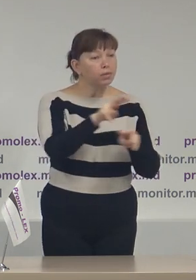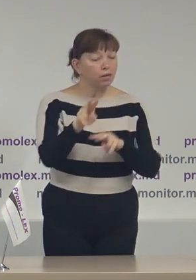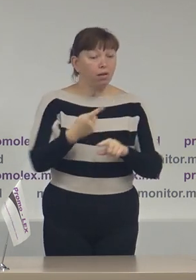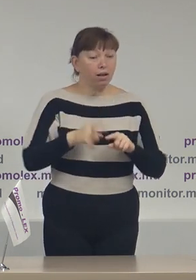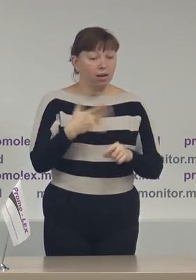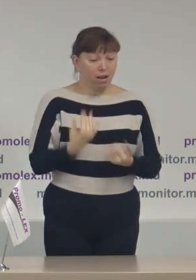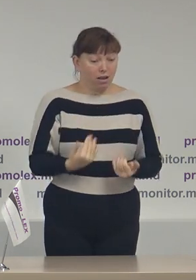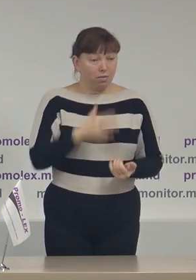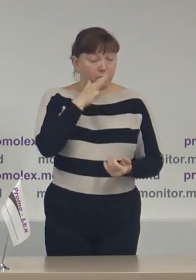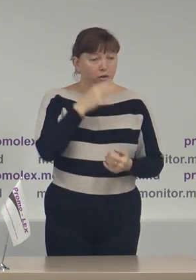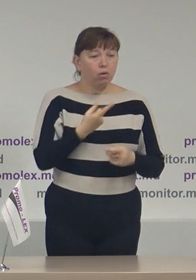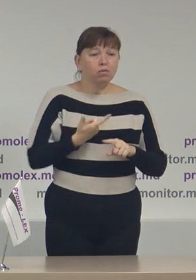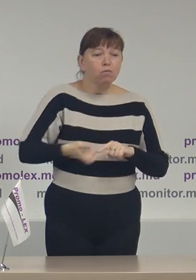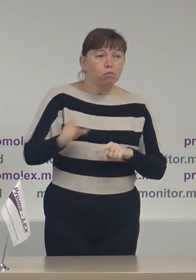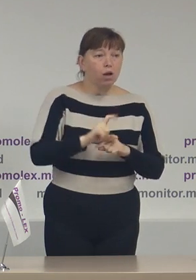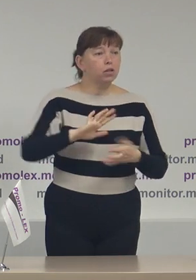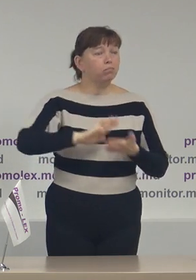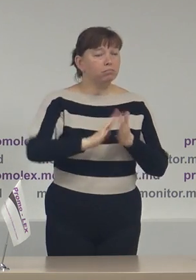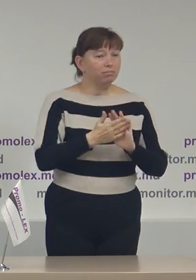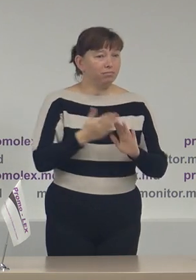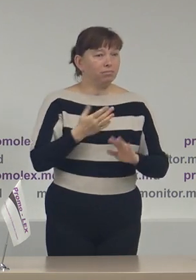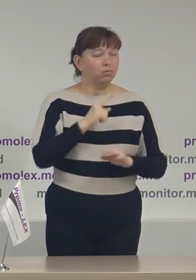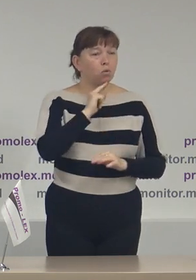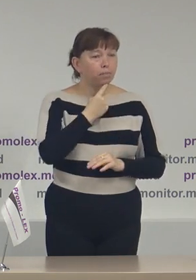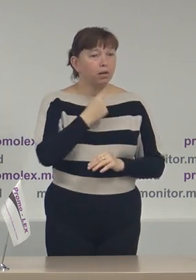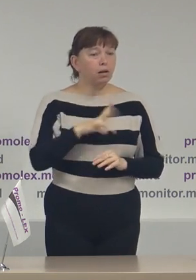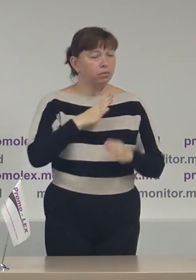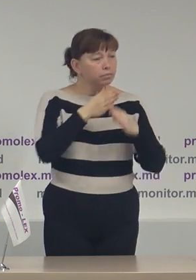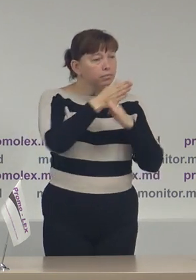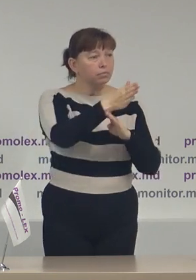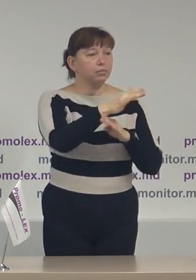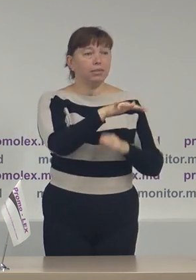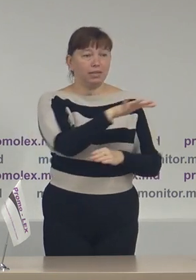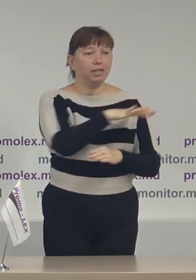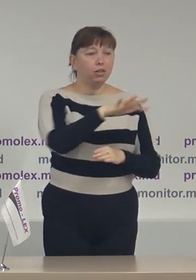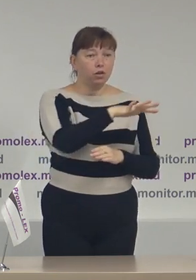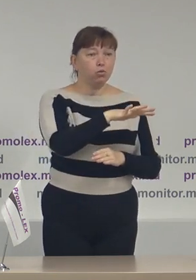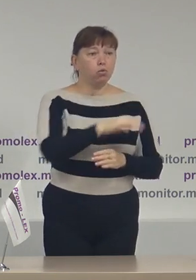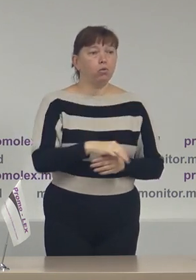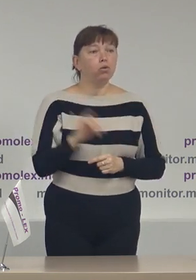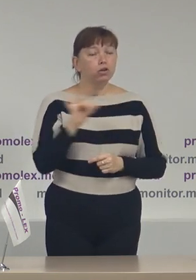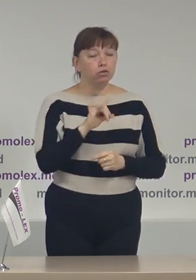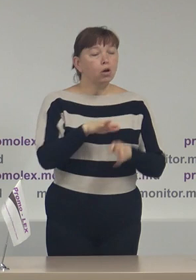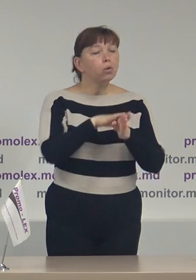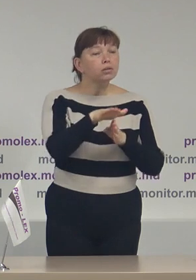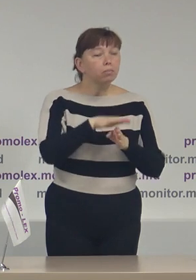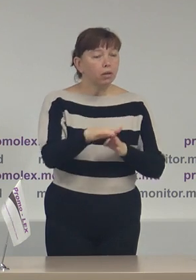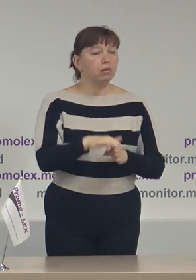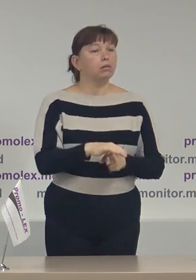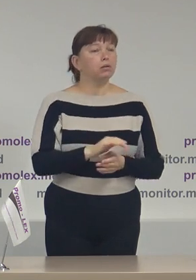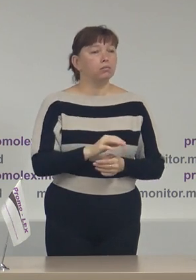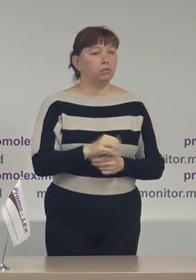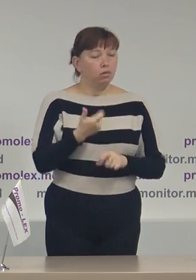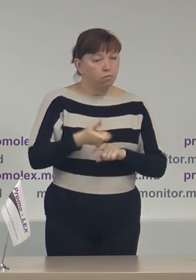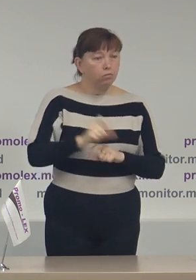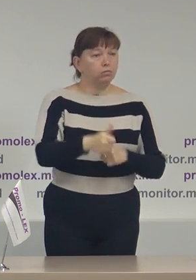în această perioadă destul de complicată, au mers în teritoriu și au îndeplinit conștiințios